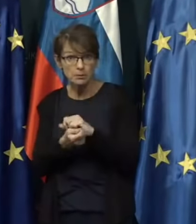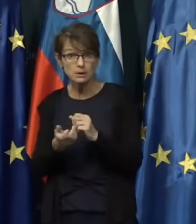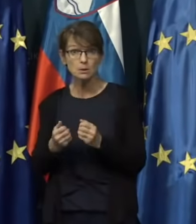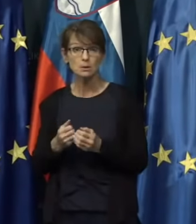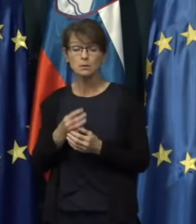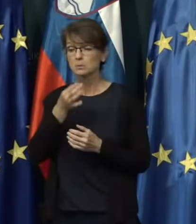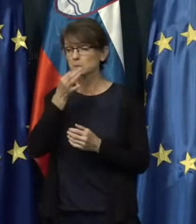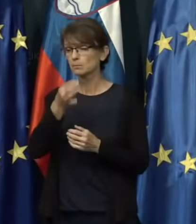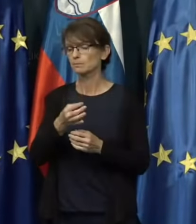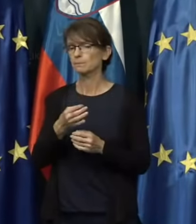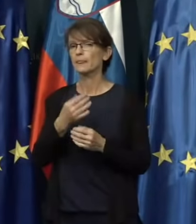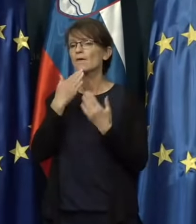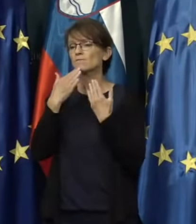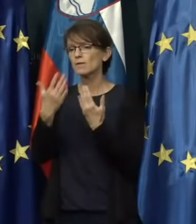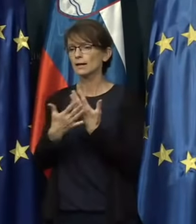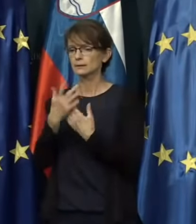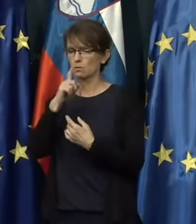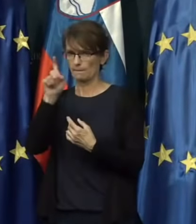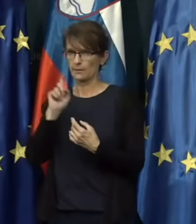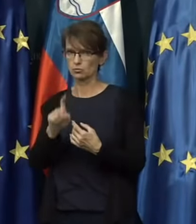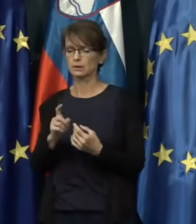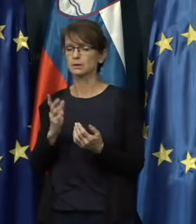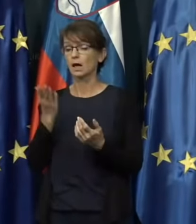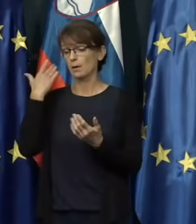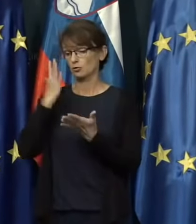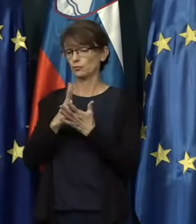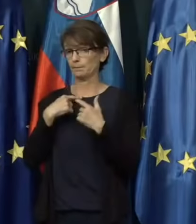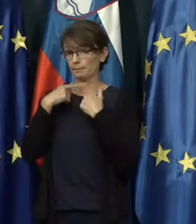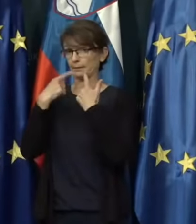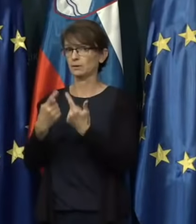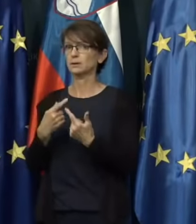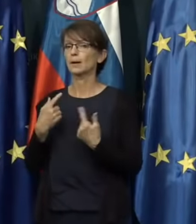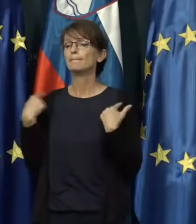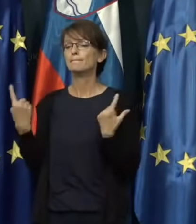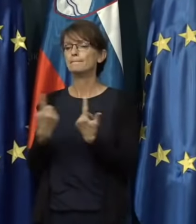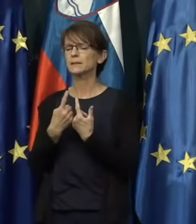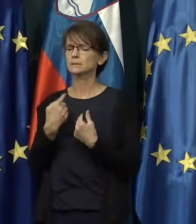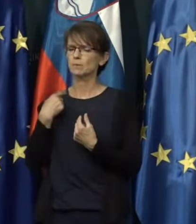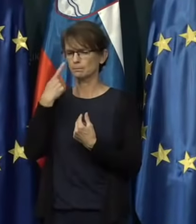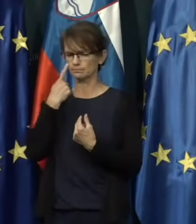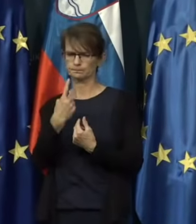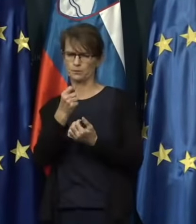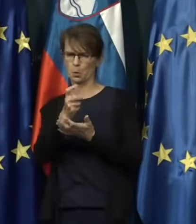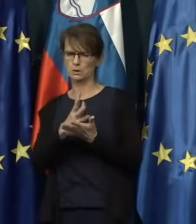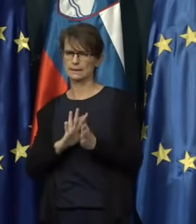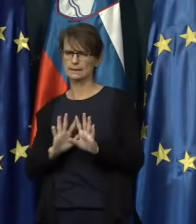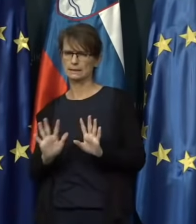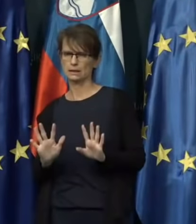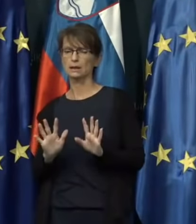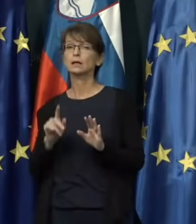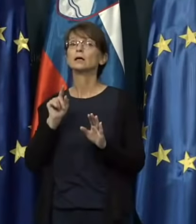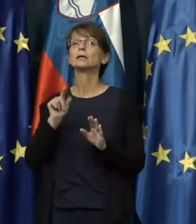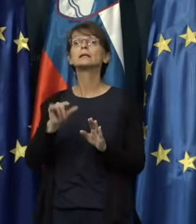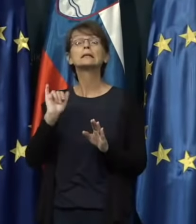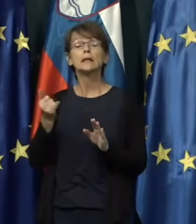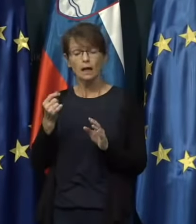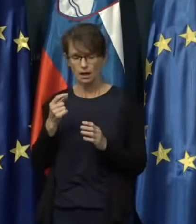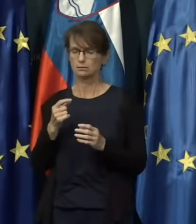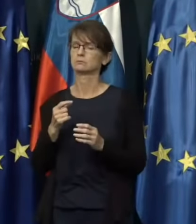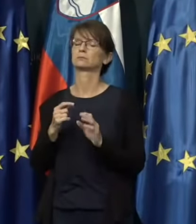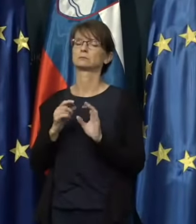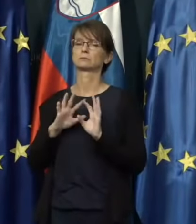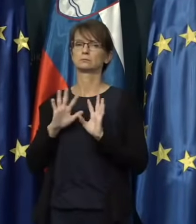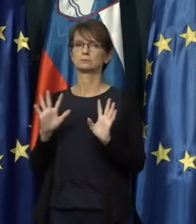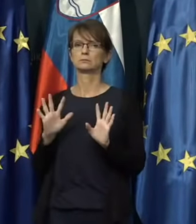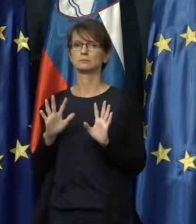Ja, hvala za to vprašanje, kot sem že prej rekel. Mi smo ocenili, da je utemeljeno, da to razliko